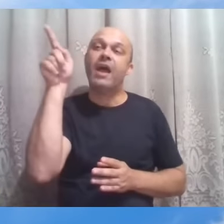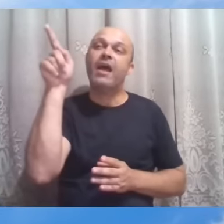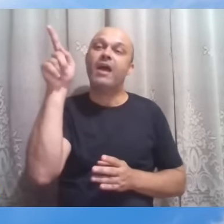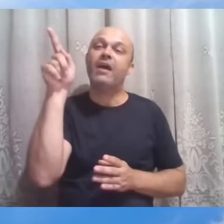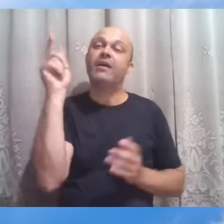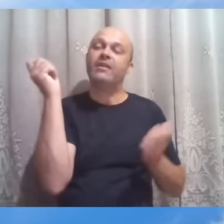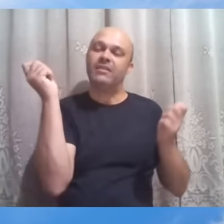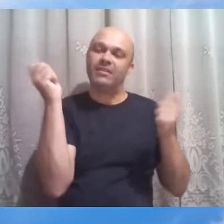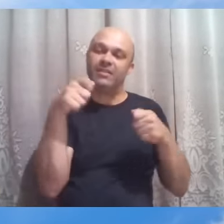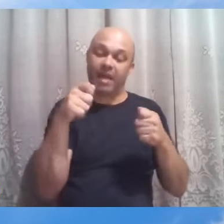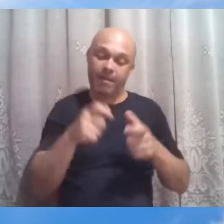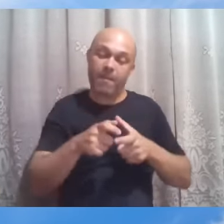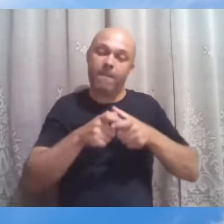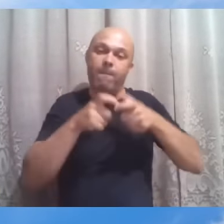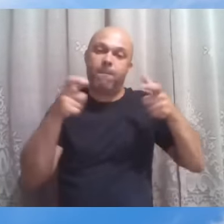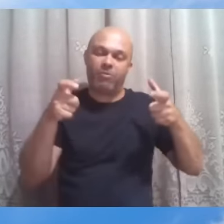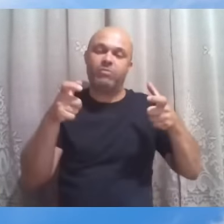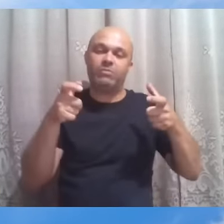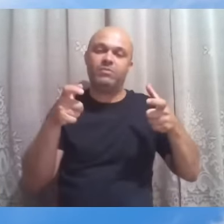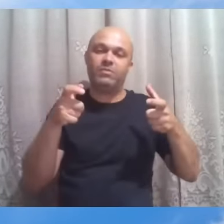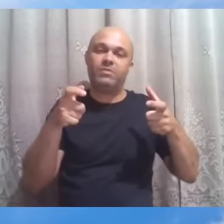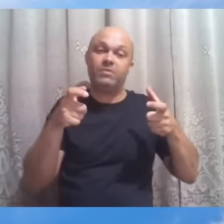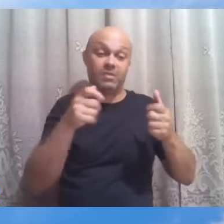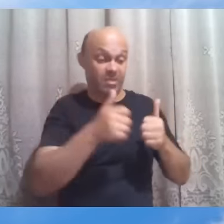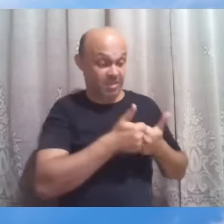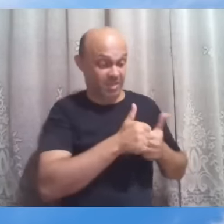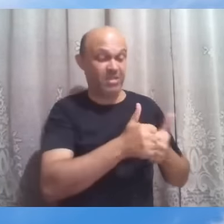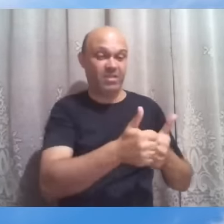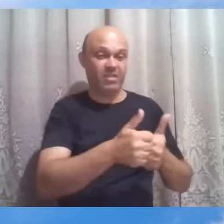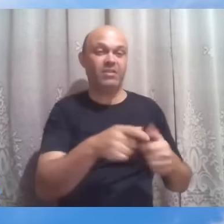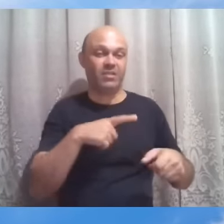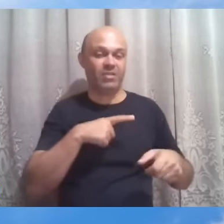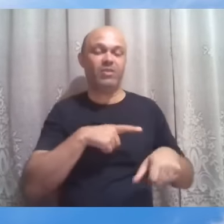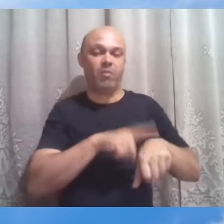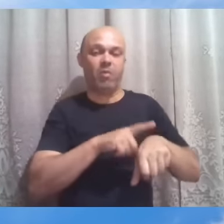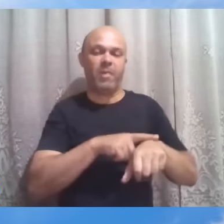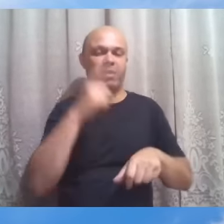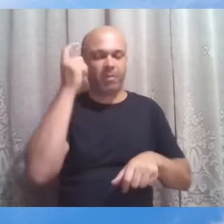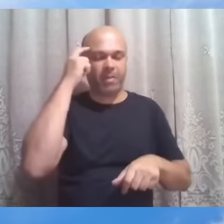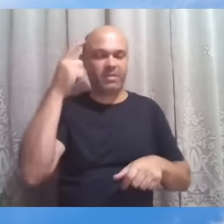engrandecer-se e para que os discípulos tivessem a ocasião de repensar.